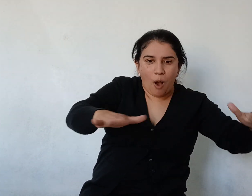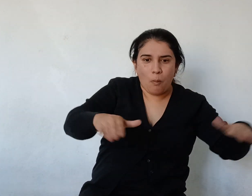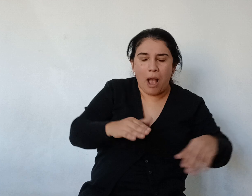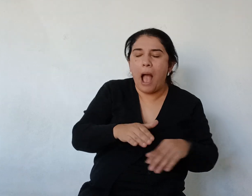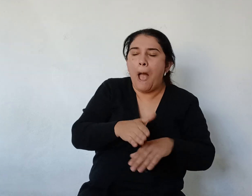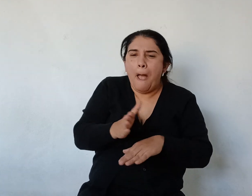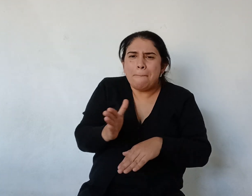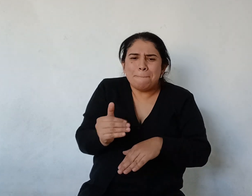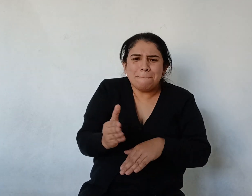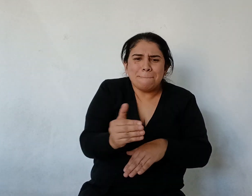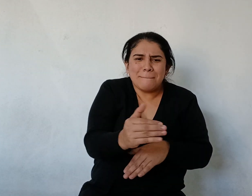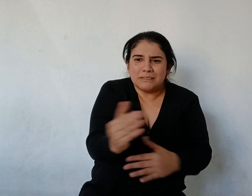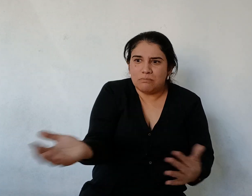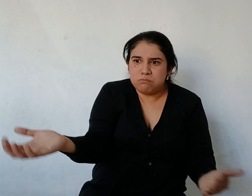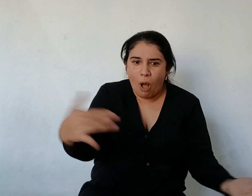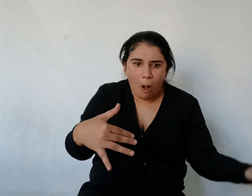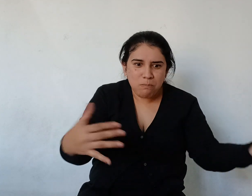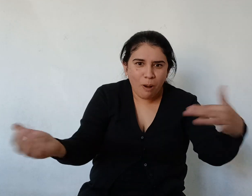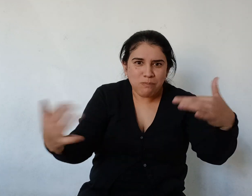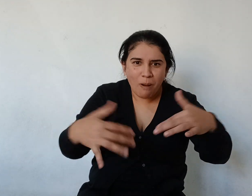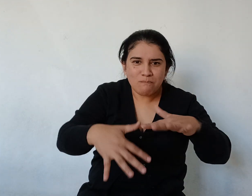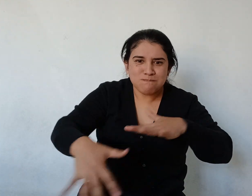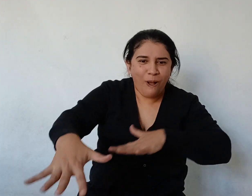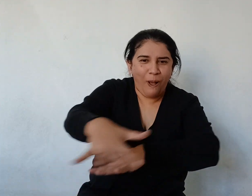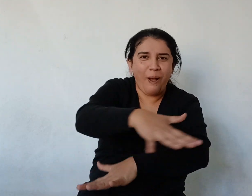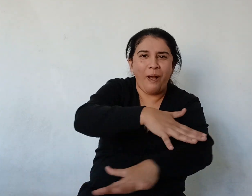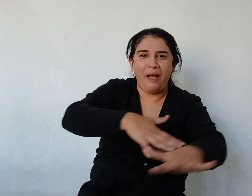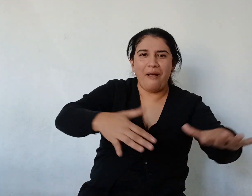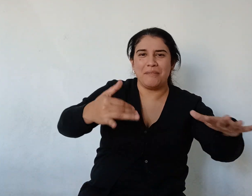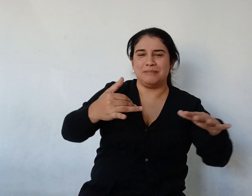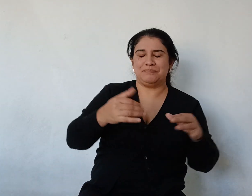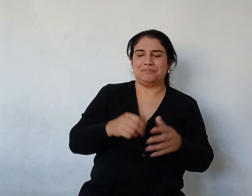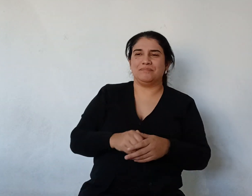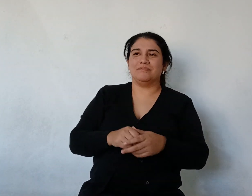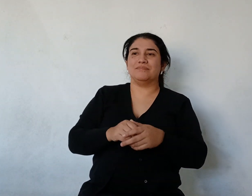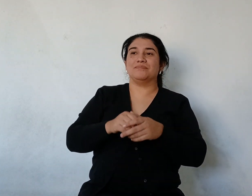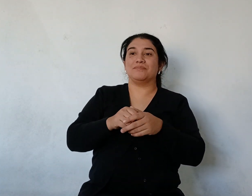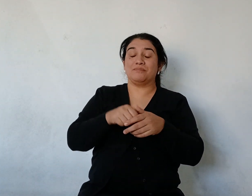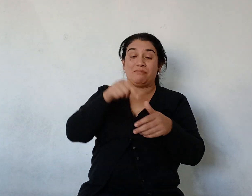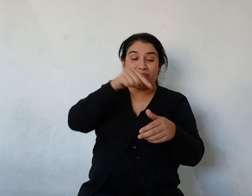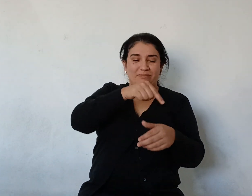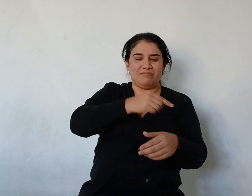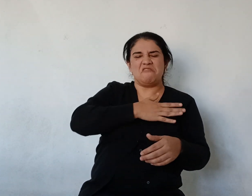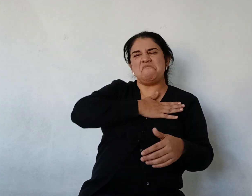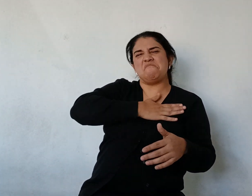Pero no quieren saber Nada De buques de guerra